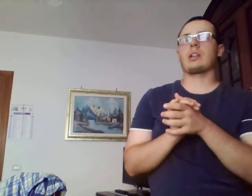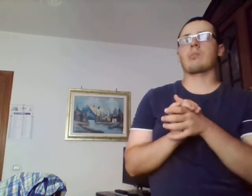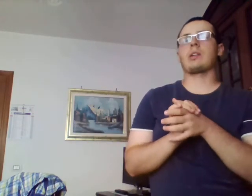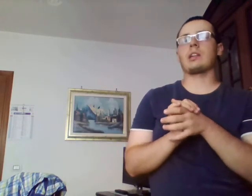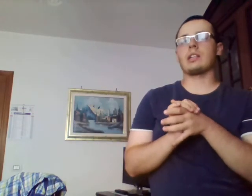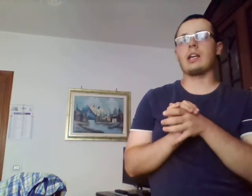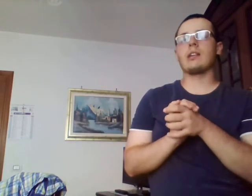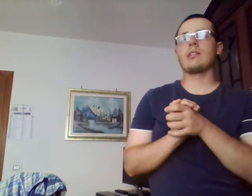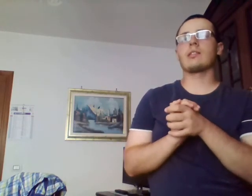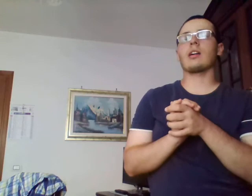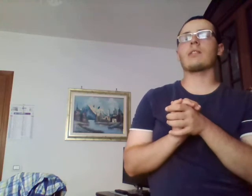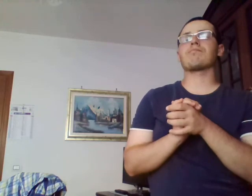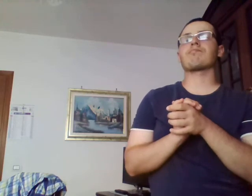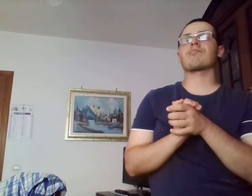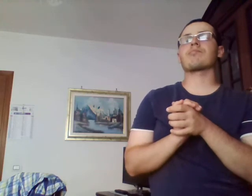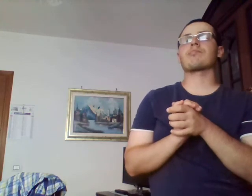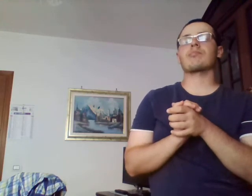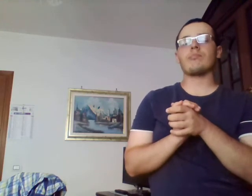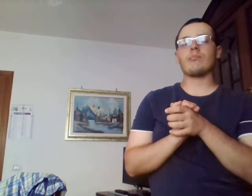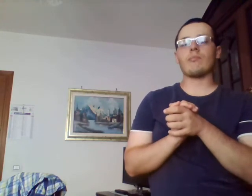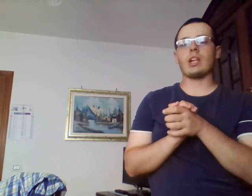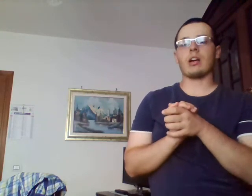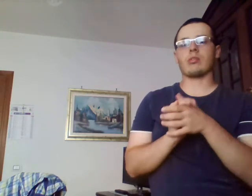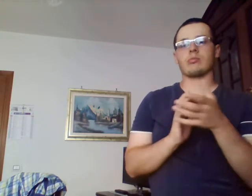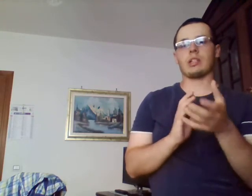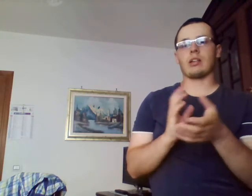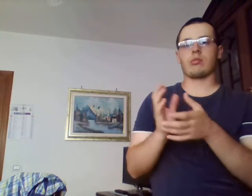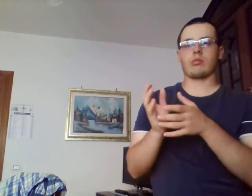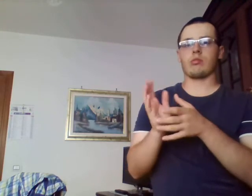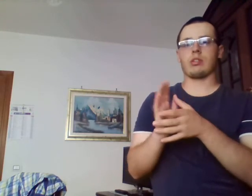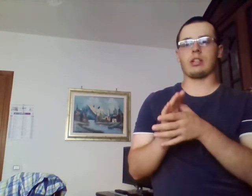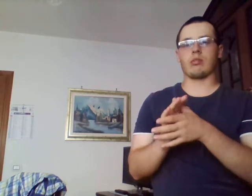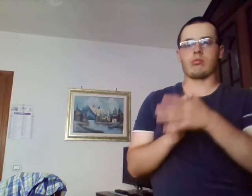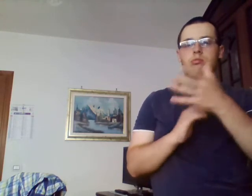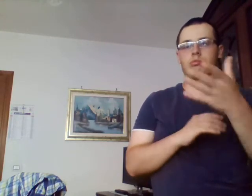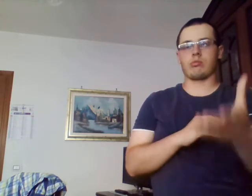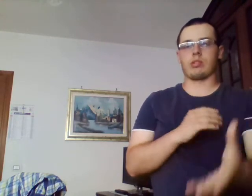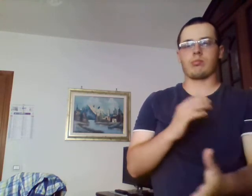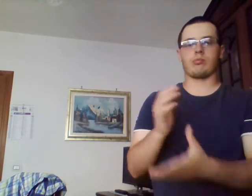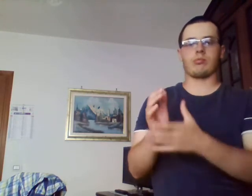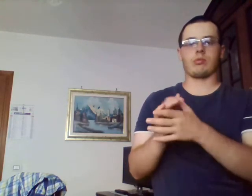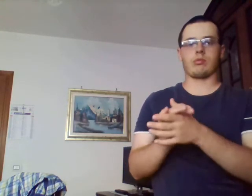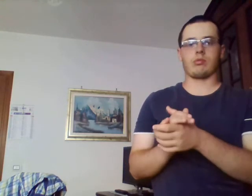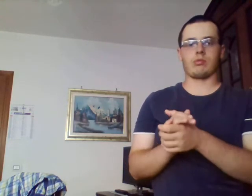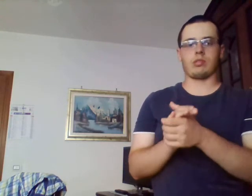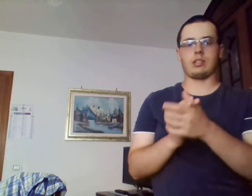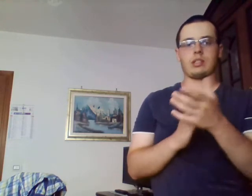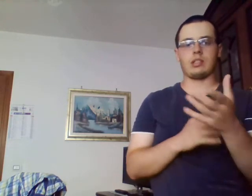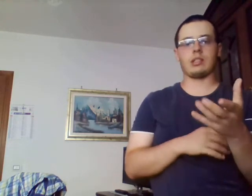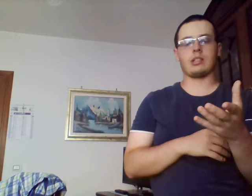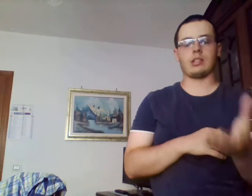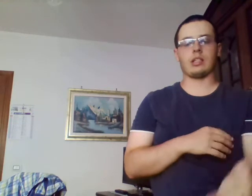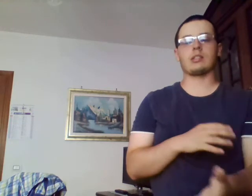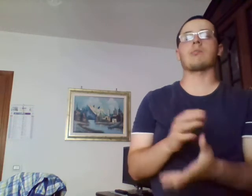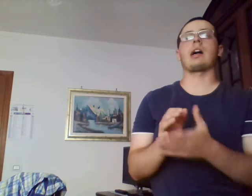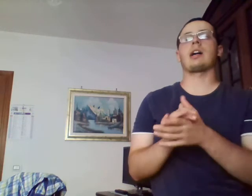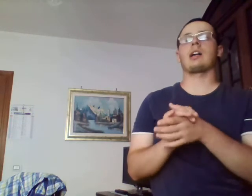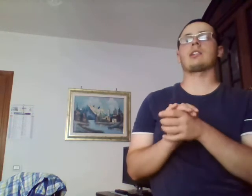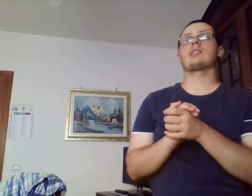esperienza, a contatto con la natura, appunto, gli animali